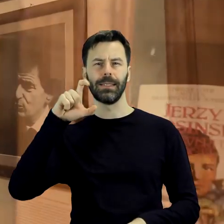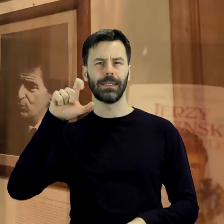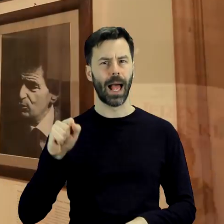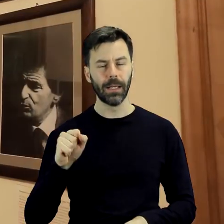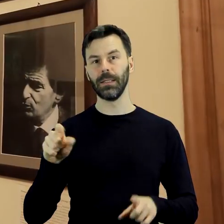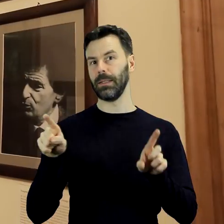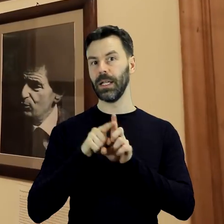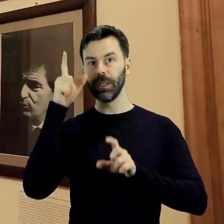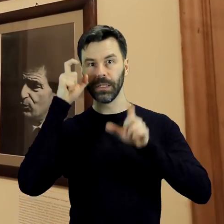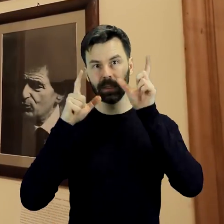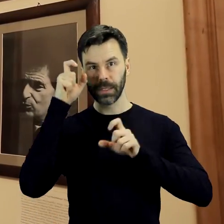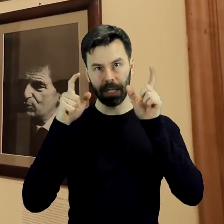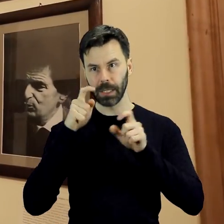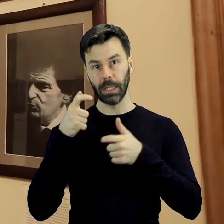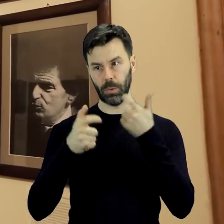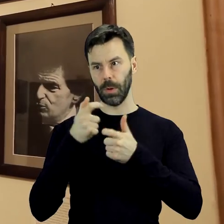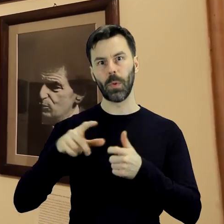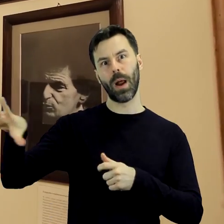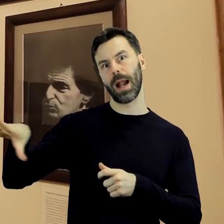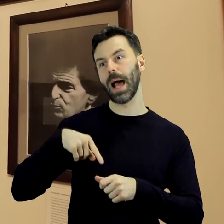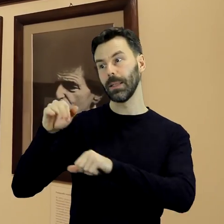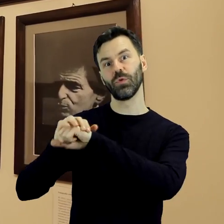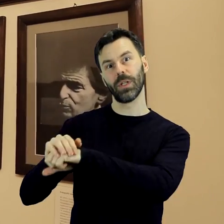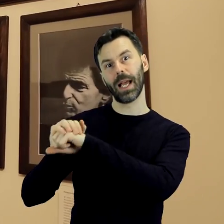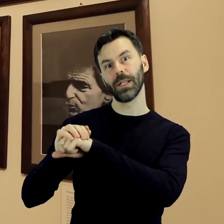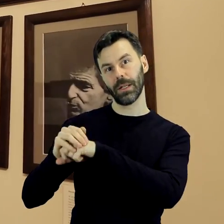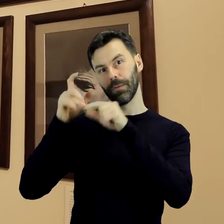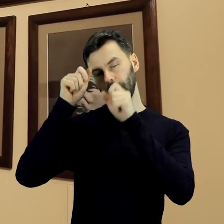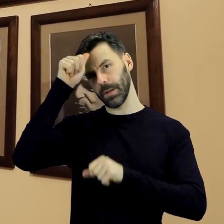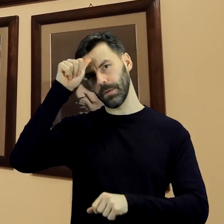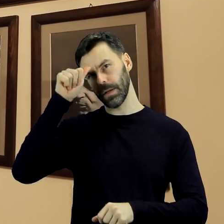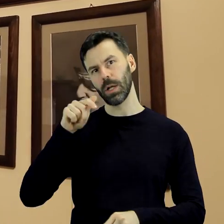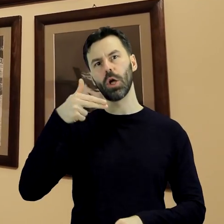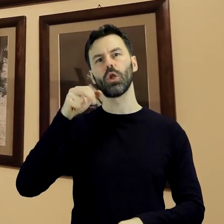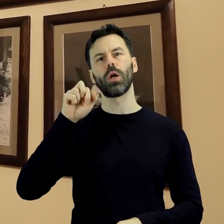także zdjęcia wykonane wspólnie z zaprzyjaźnionym fotografem Jerzym Neugebauerem.